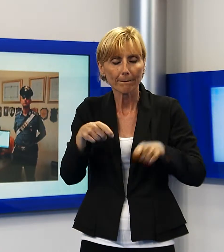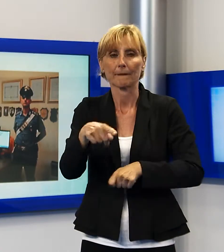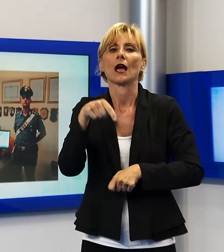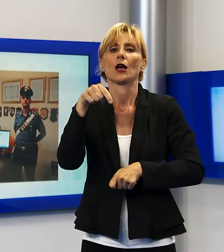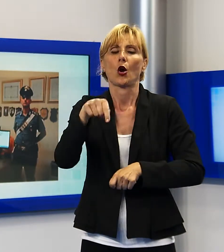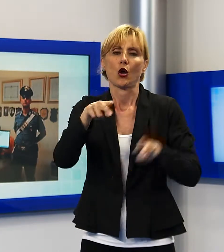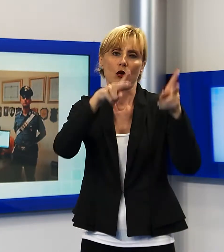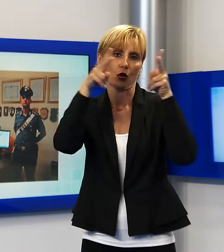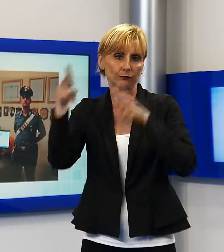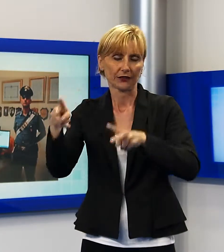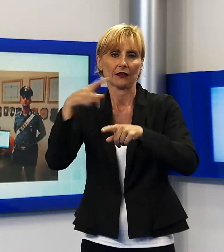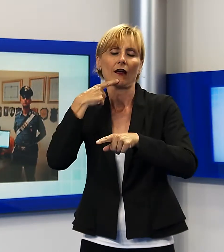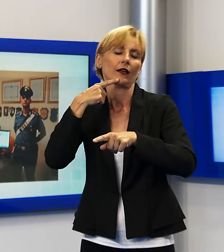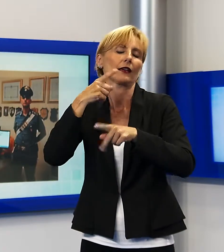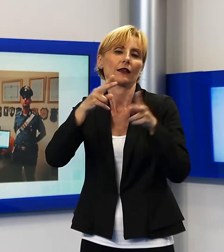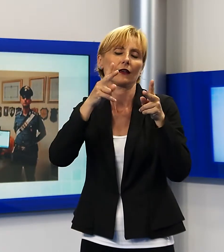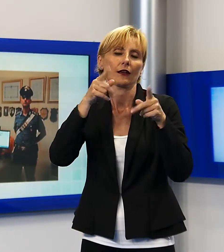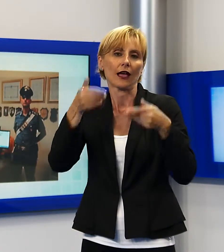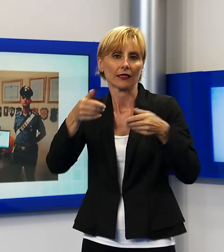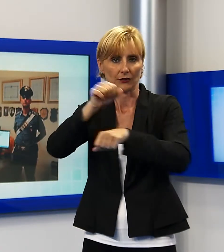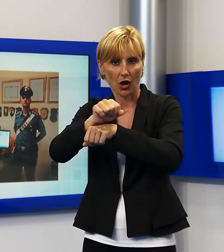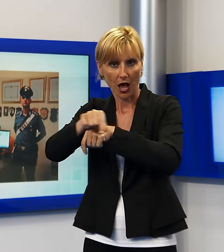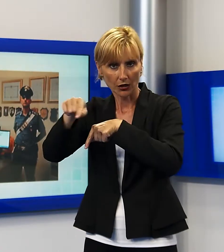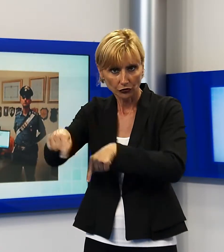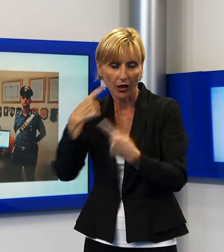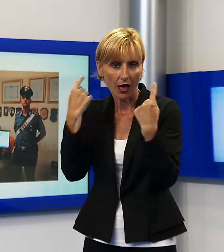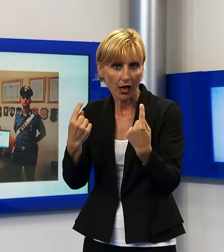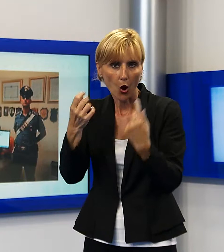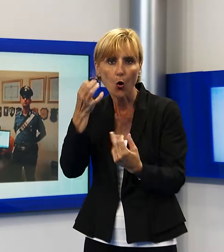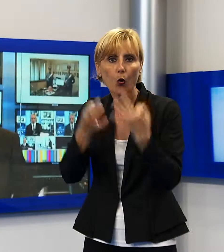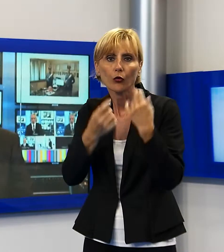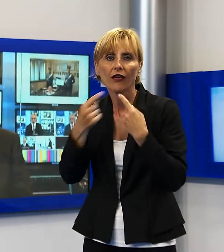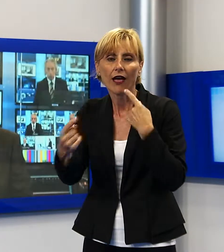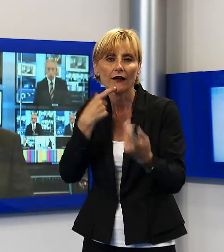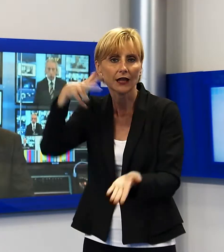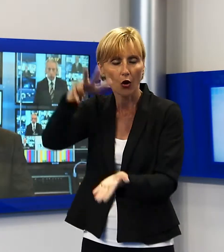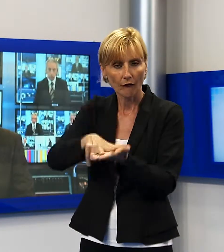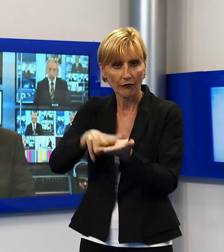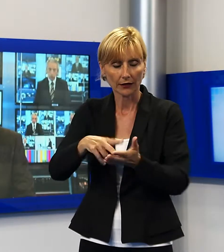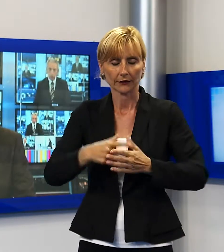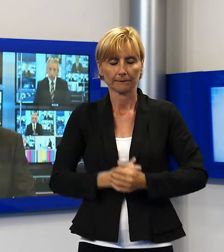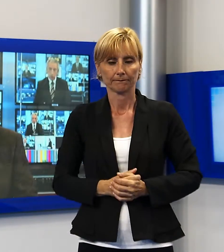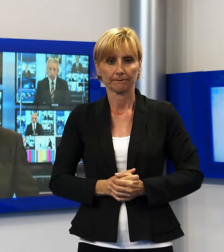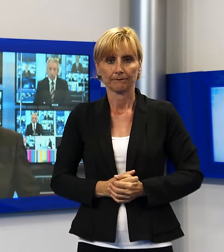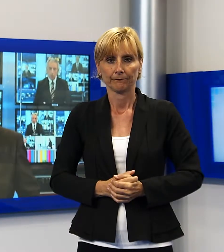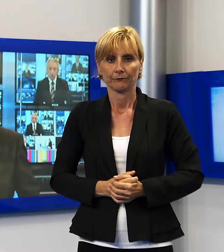circondariale di Lucca in attesa dell'udienza di convalida che si celebrerà nei prossimi giorni. Ed ora parliamo della